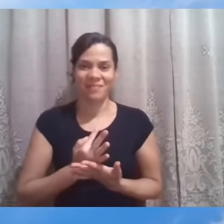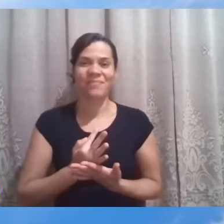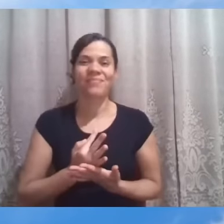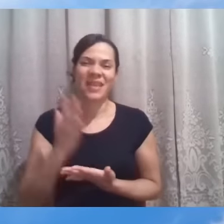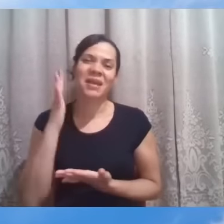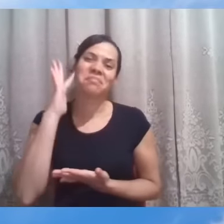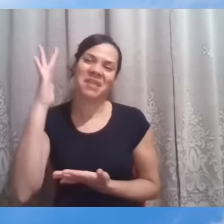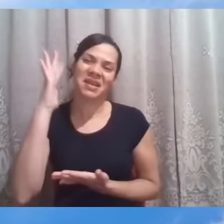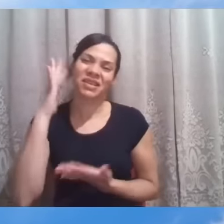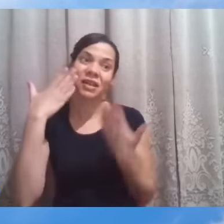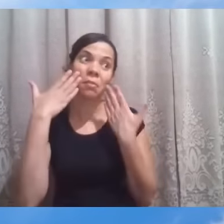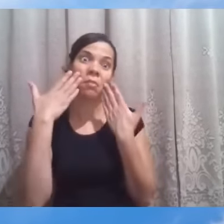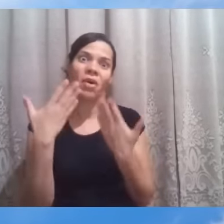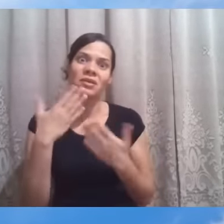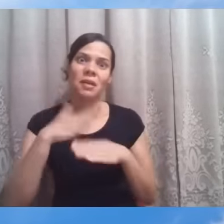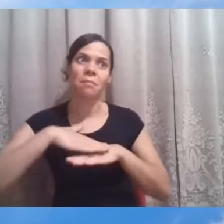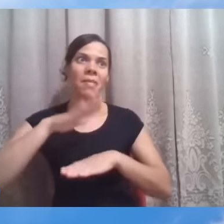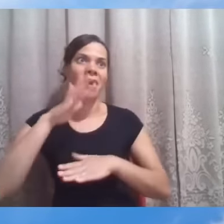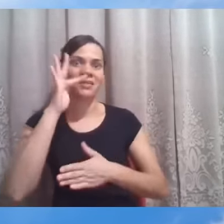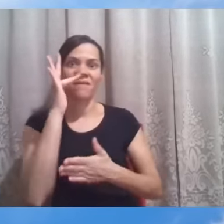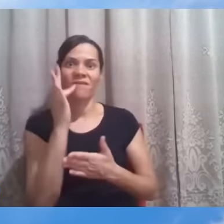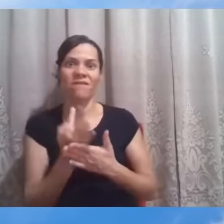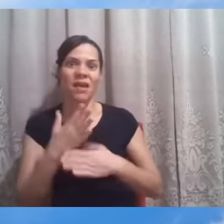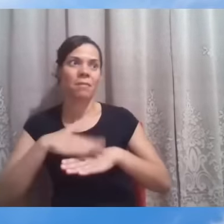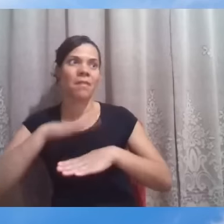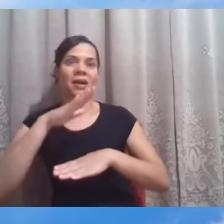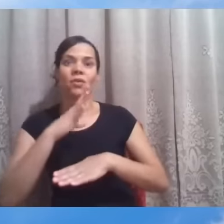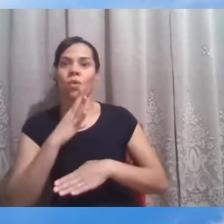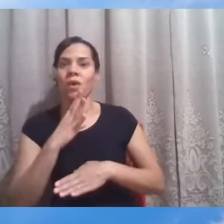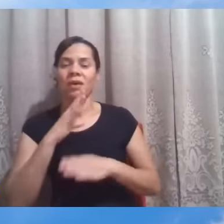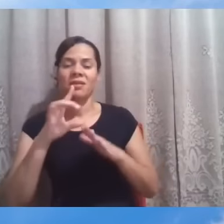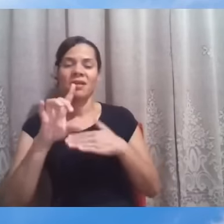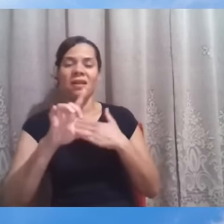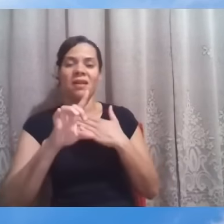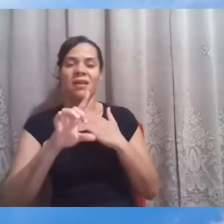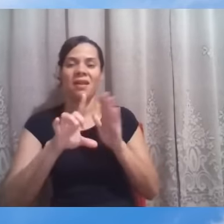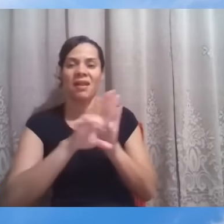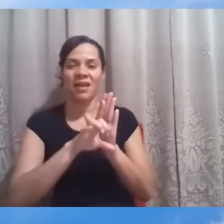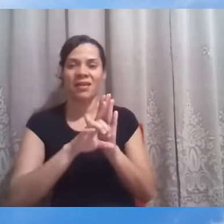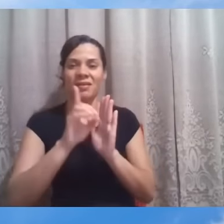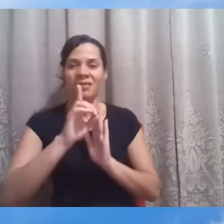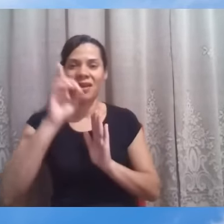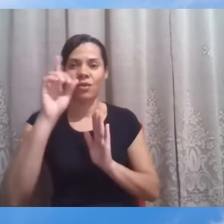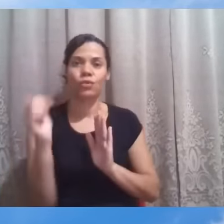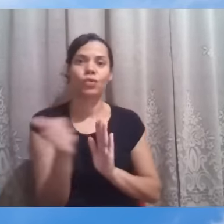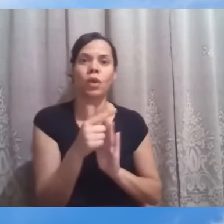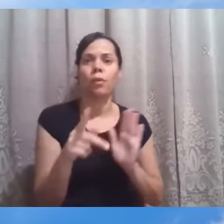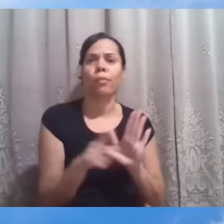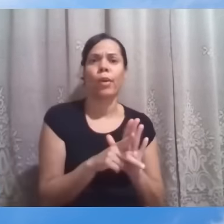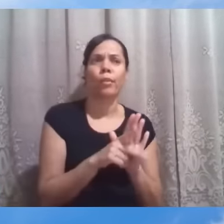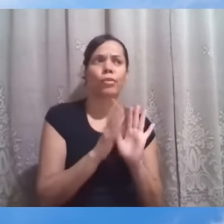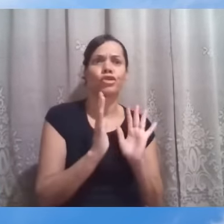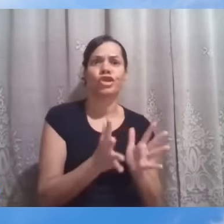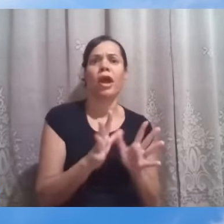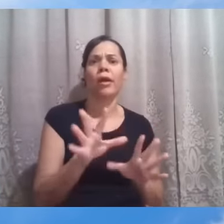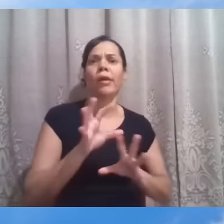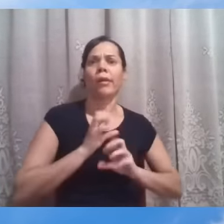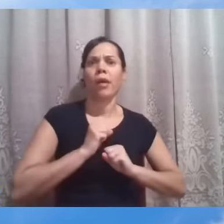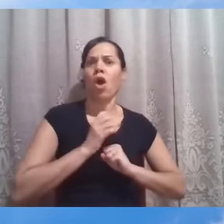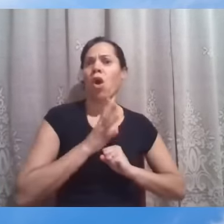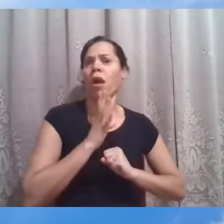eles demonstrarem mais fé, mais entendimento das leis de Deus do que eles próprios, judeus, detentores da primeira revelação. Então, não